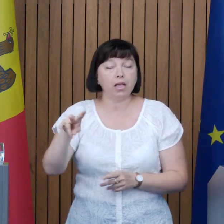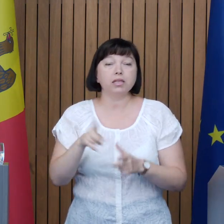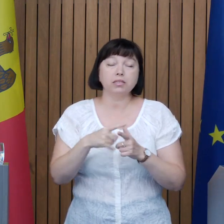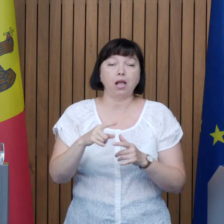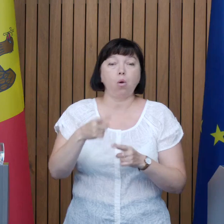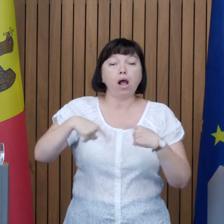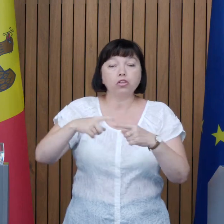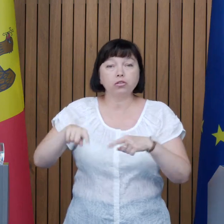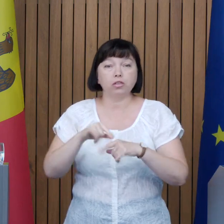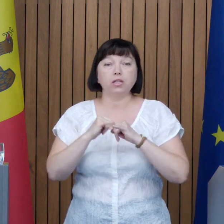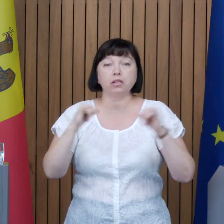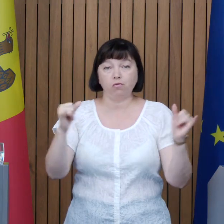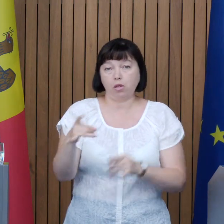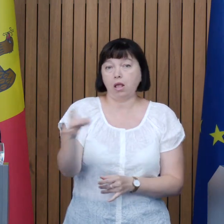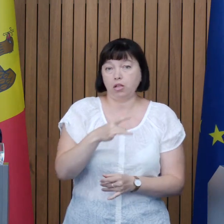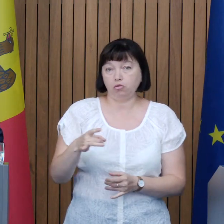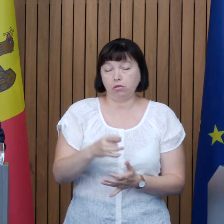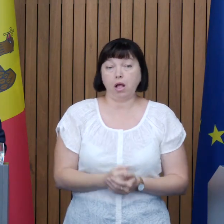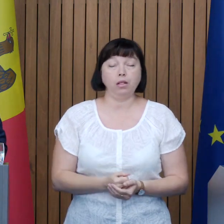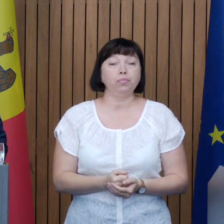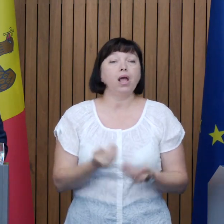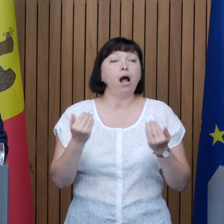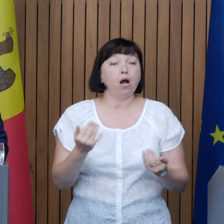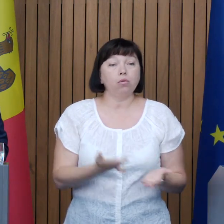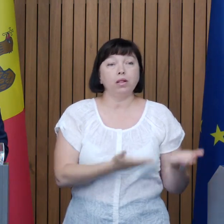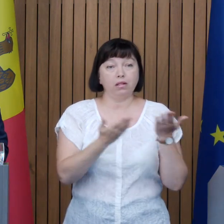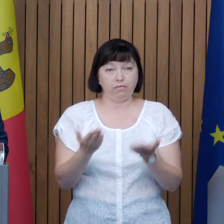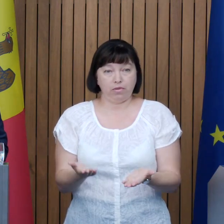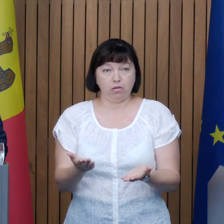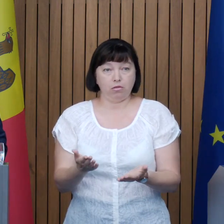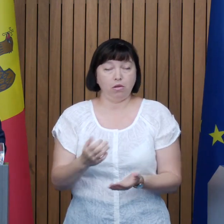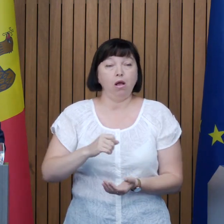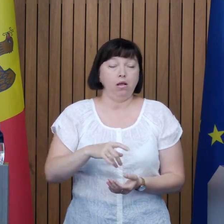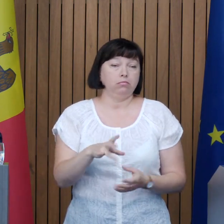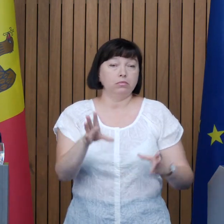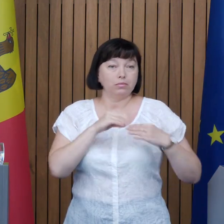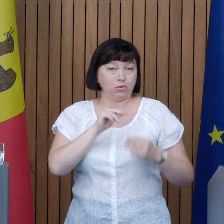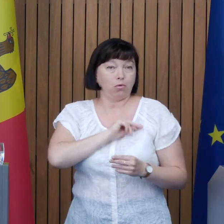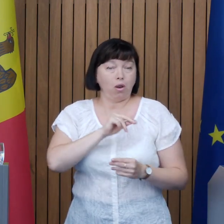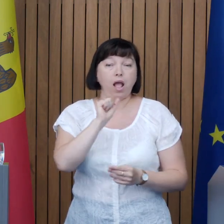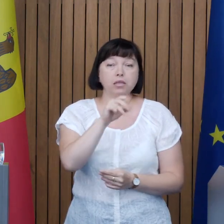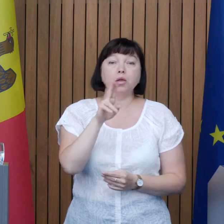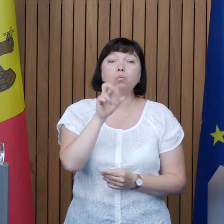să acest material video pe alte rețele sociale